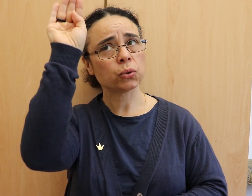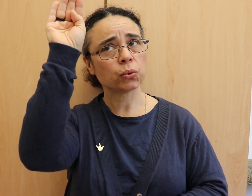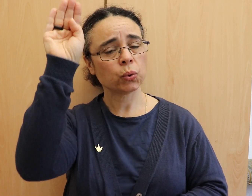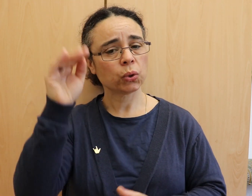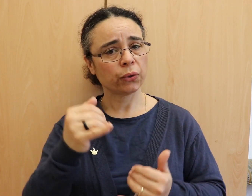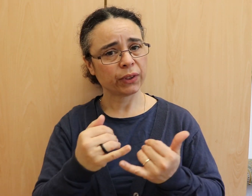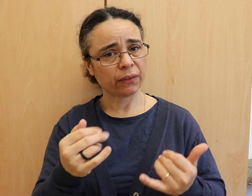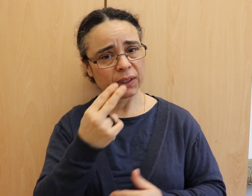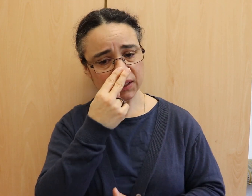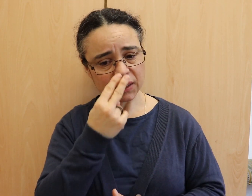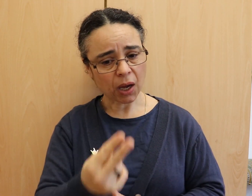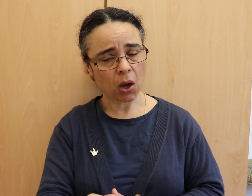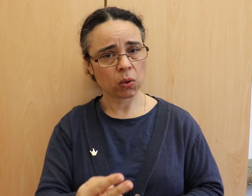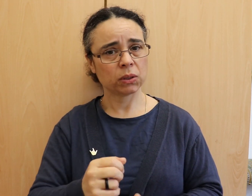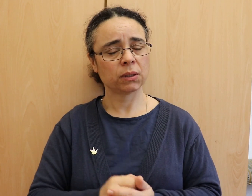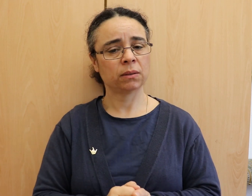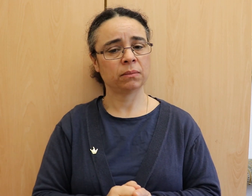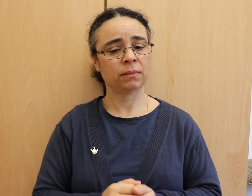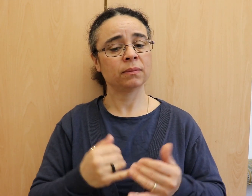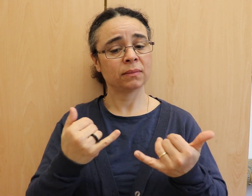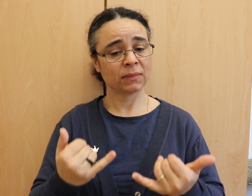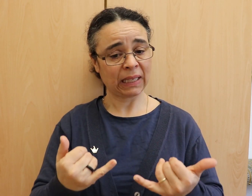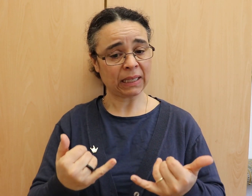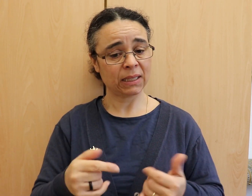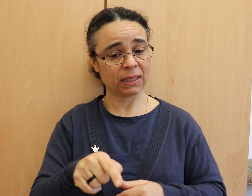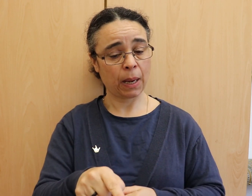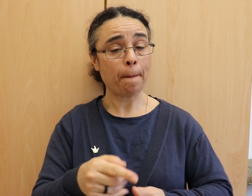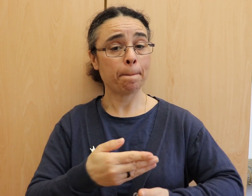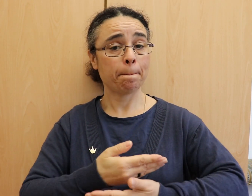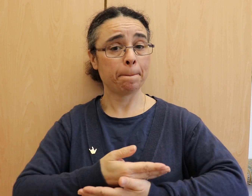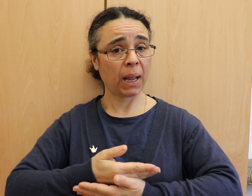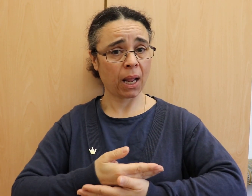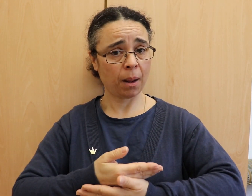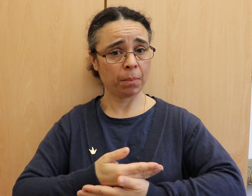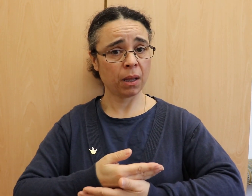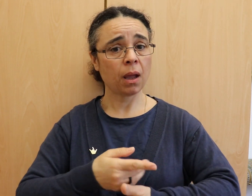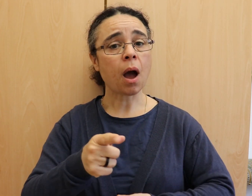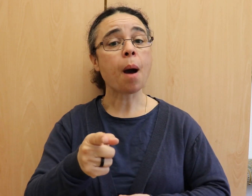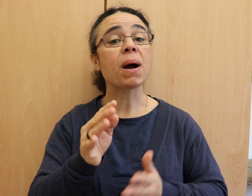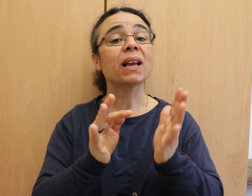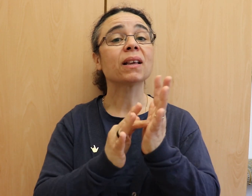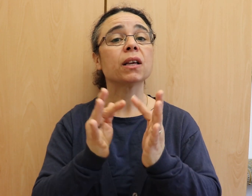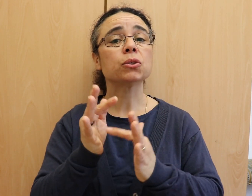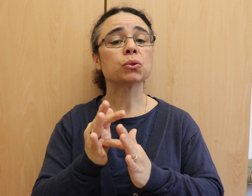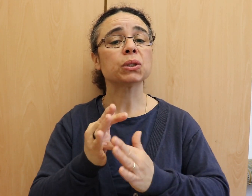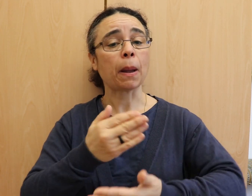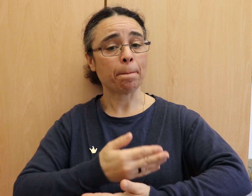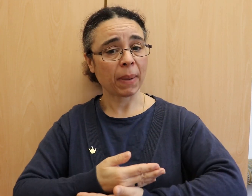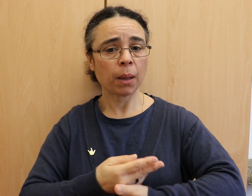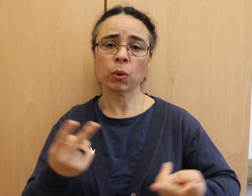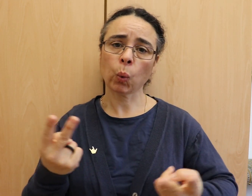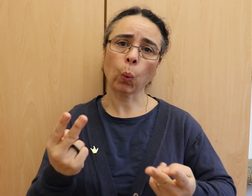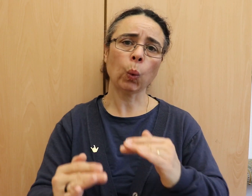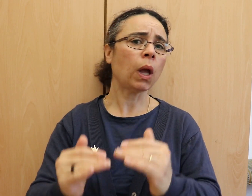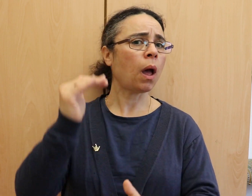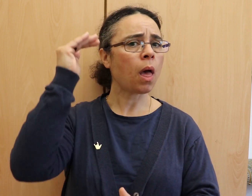in der Krippe, sondern immer wieder berührt Jesus Christus die Menschen in seinem irdischen